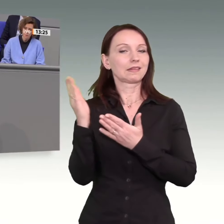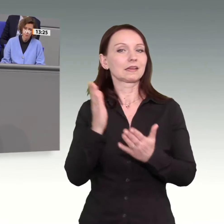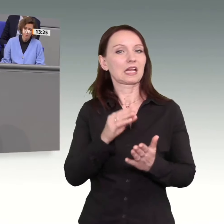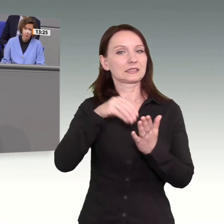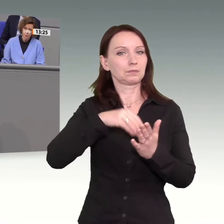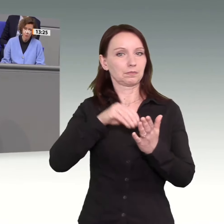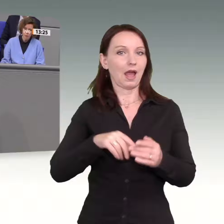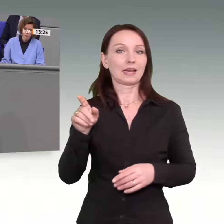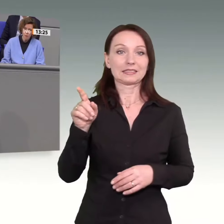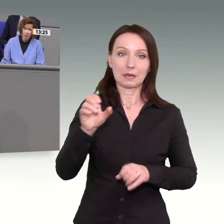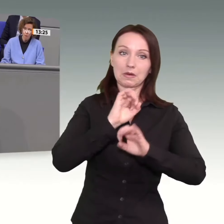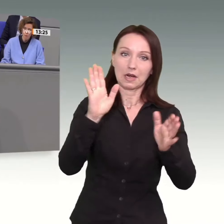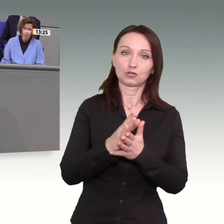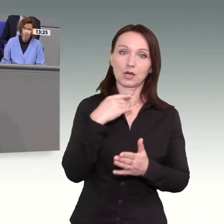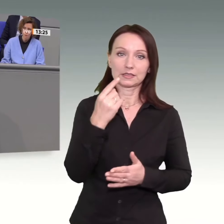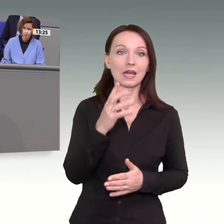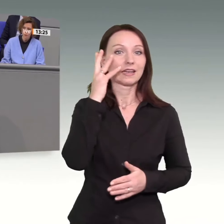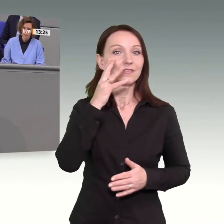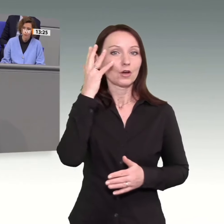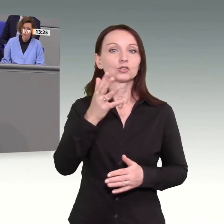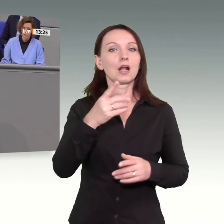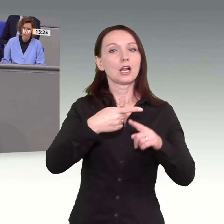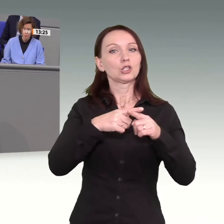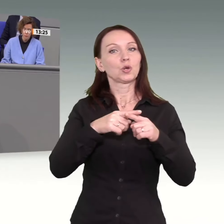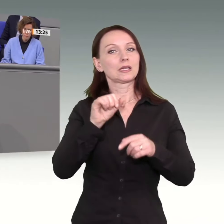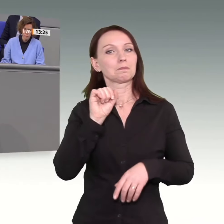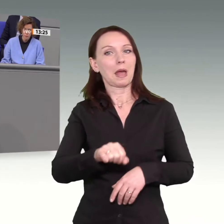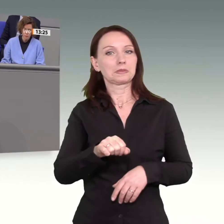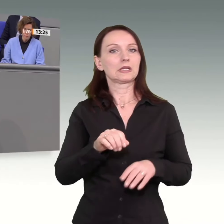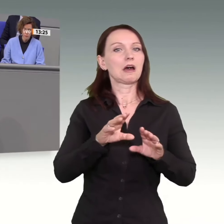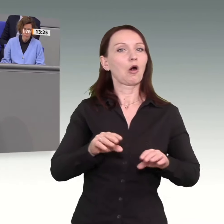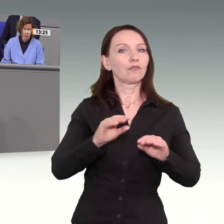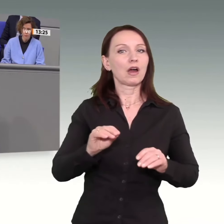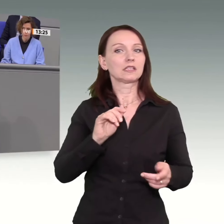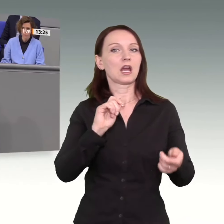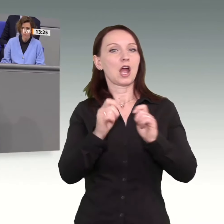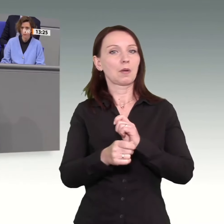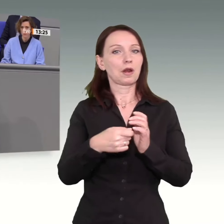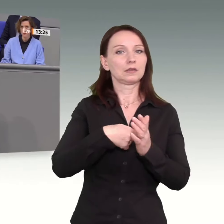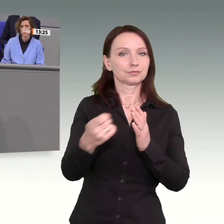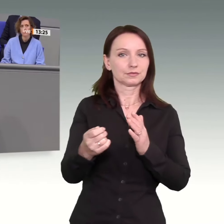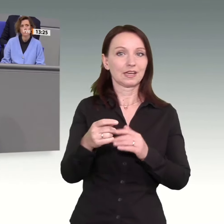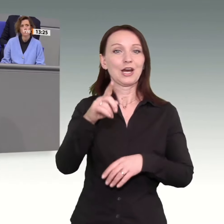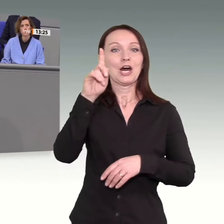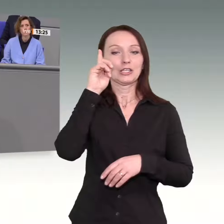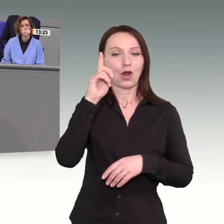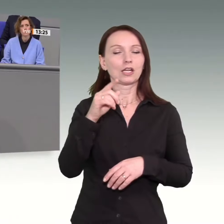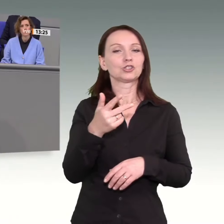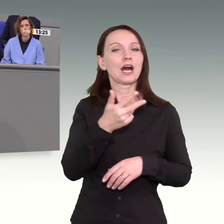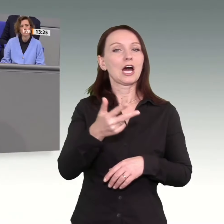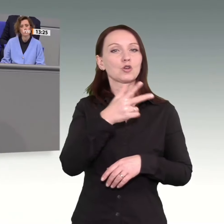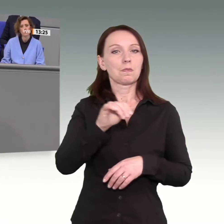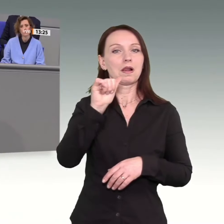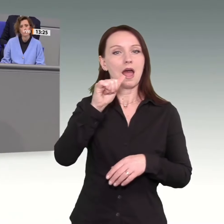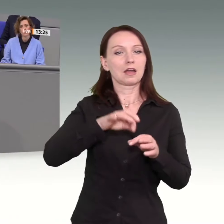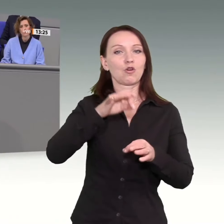Schuldenbremse aufweichen, reformieren oder abschaffen würden, wäre das deutsche AAA-Rating in Gefahr und die Zinsen würden steigen,